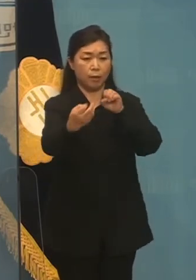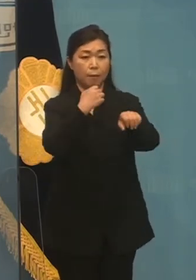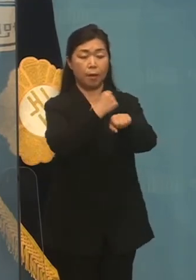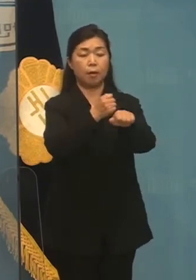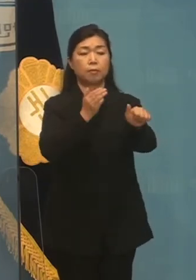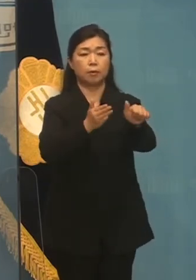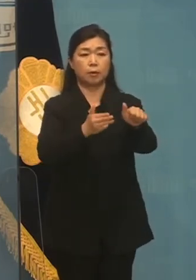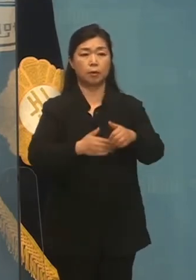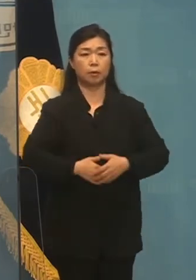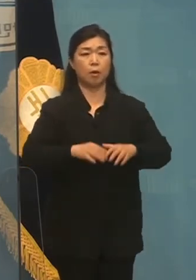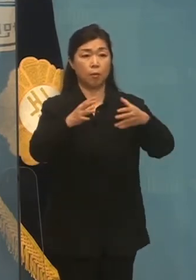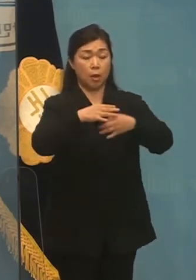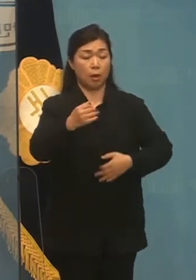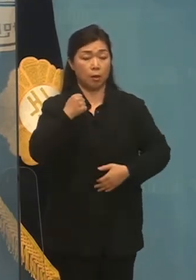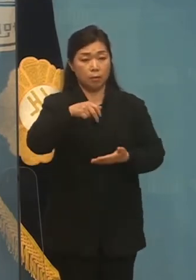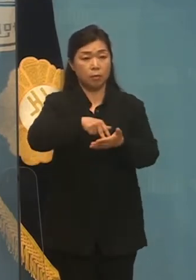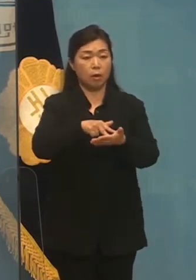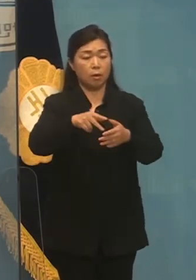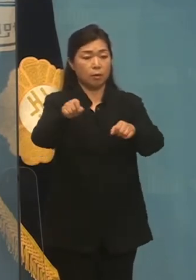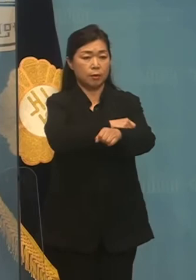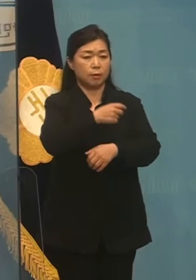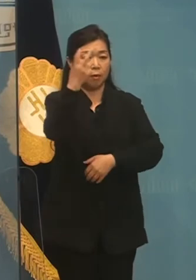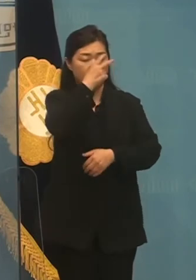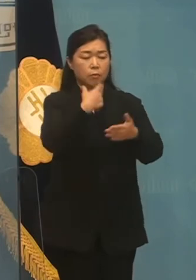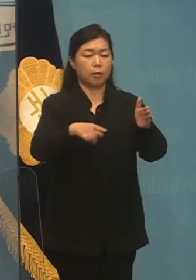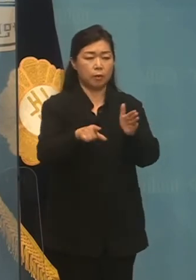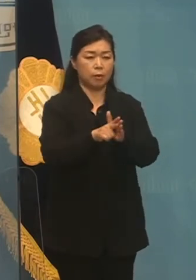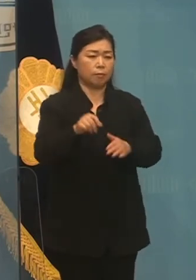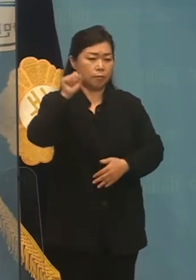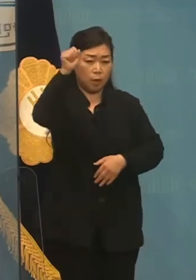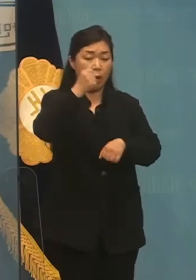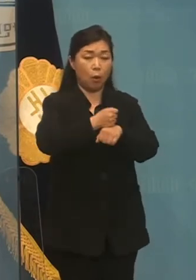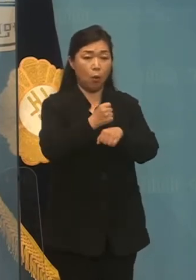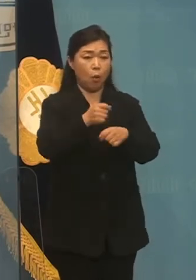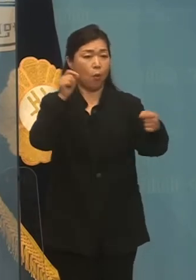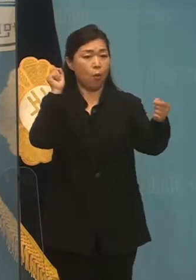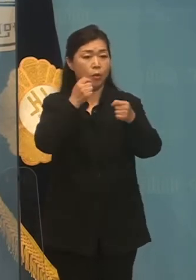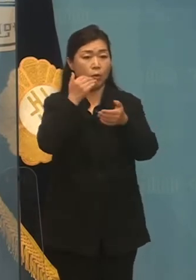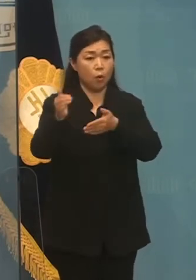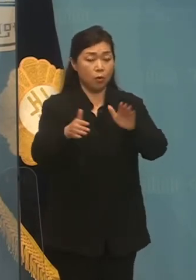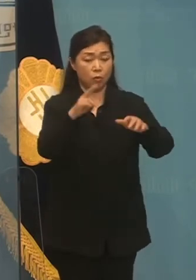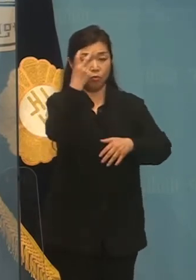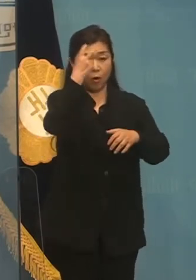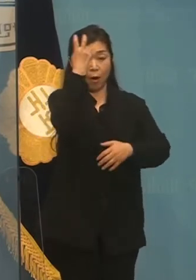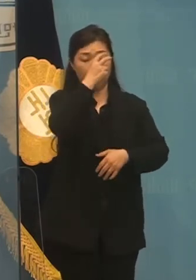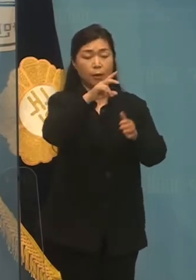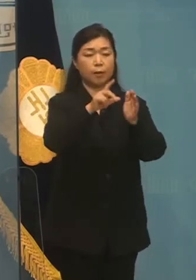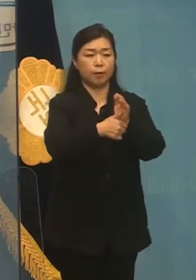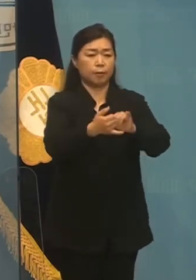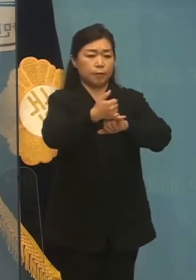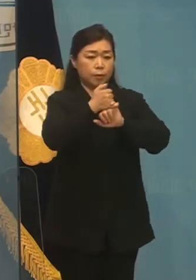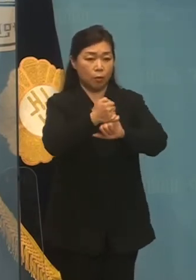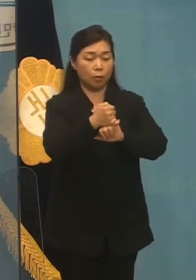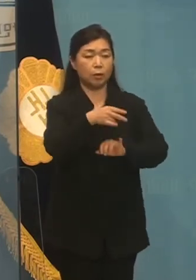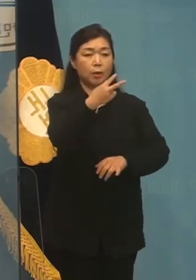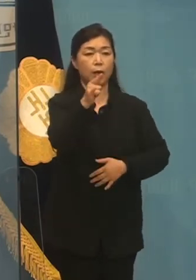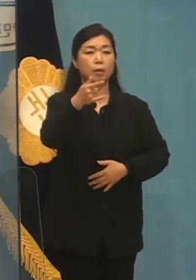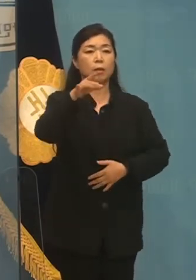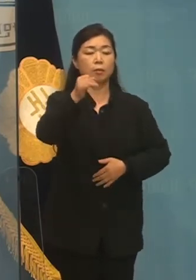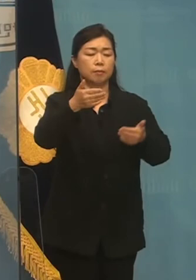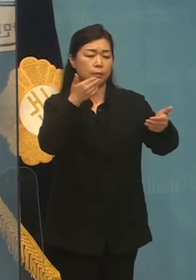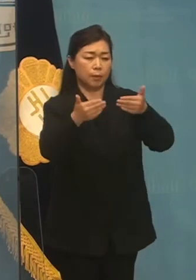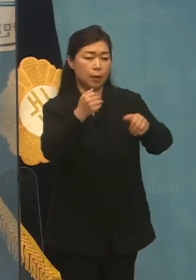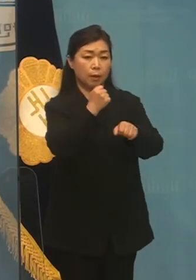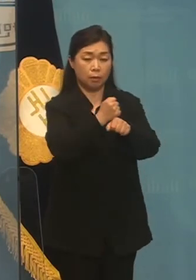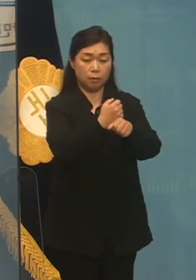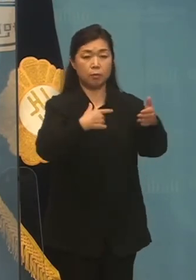국민의힘은 특권 관찰을 위해 투쟁하는 한편 다가올 경기도 국정감사에서 대장동계의 실체를